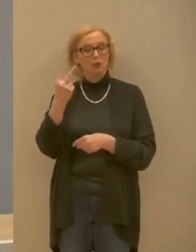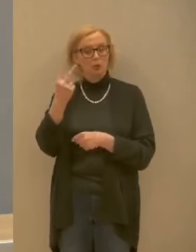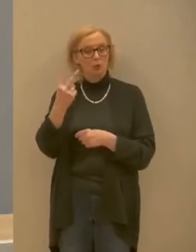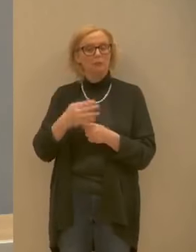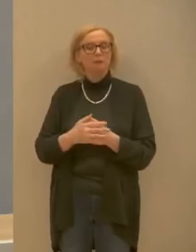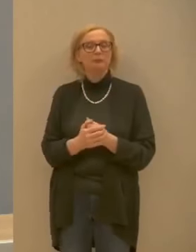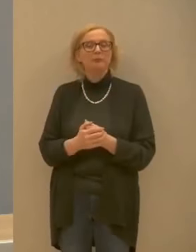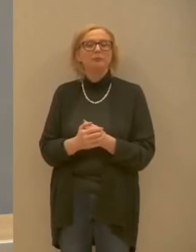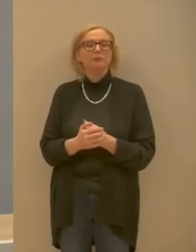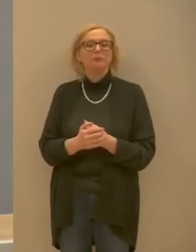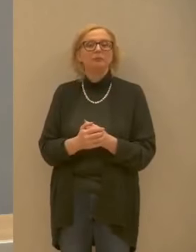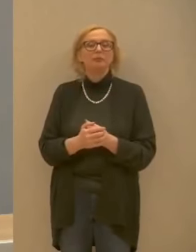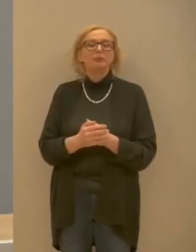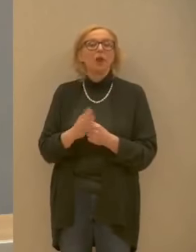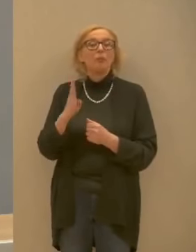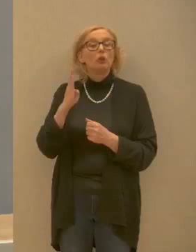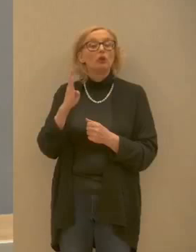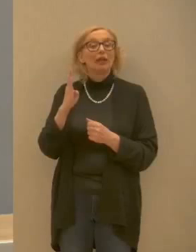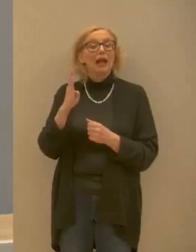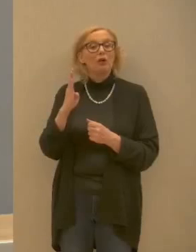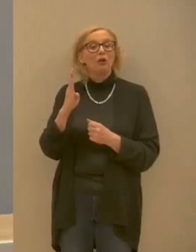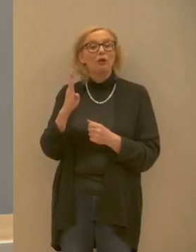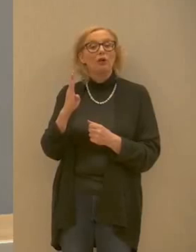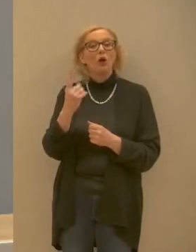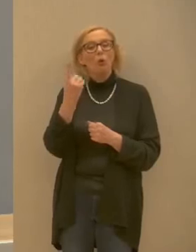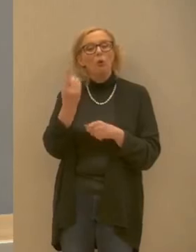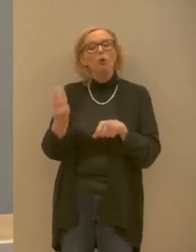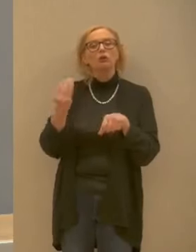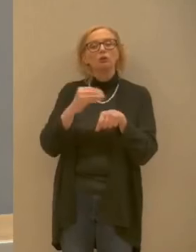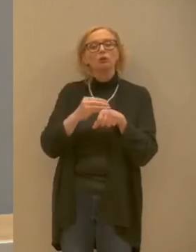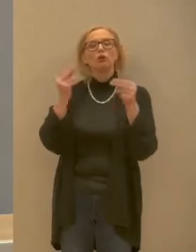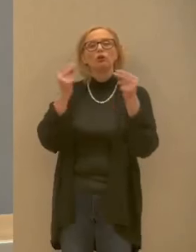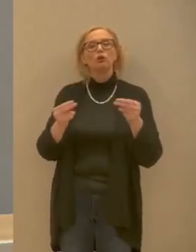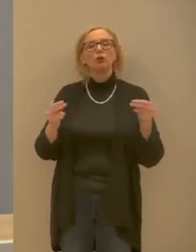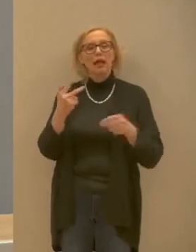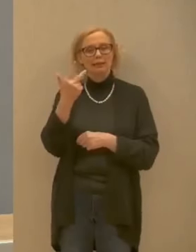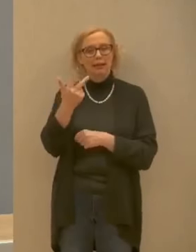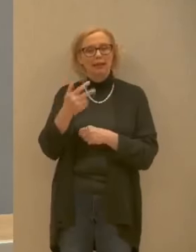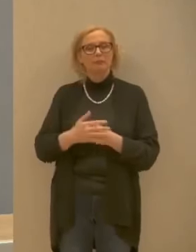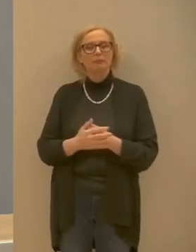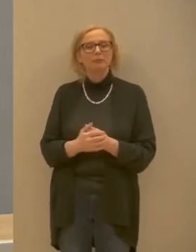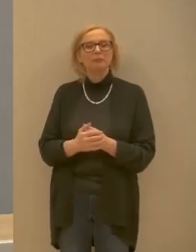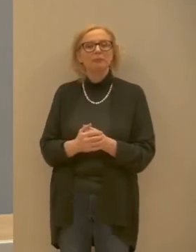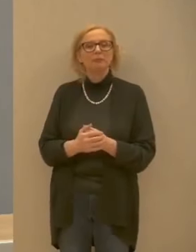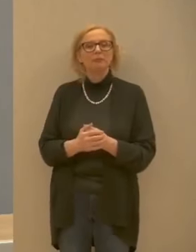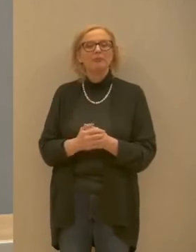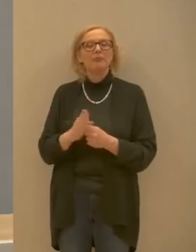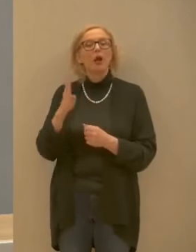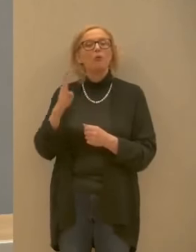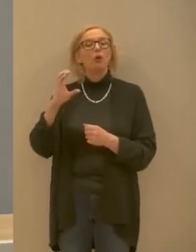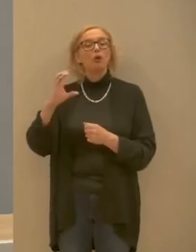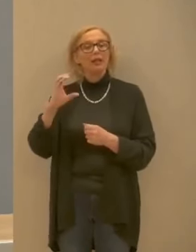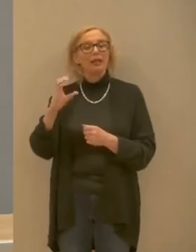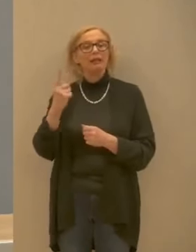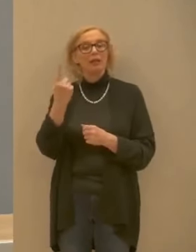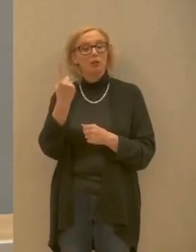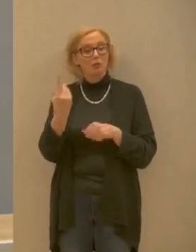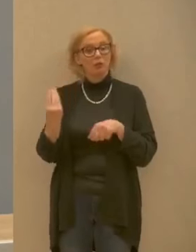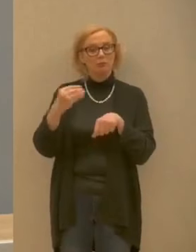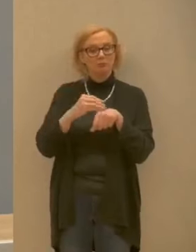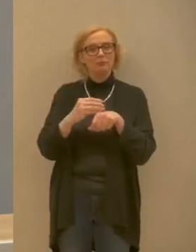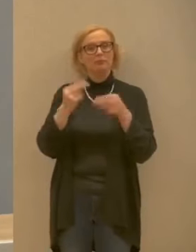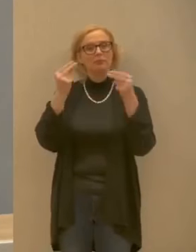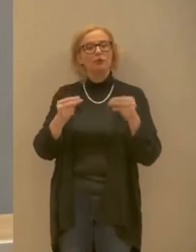2 a Boccenago un caso in più per un totale di 3 a Borgocchiese un caso in più